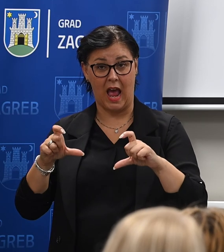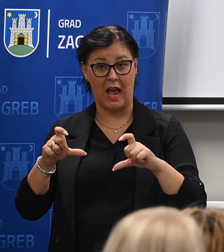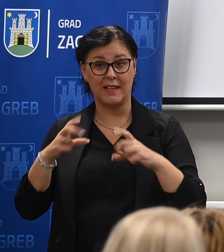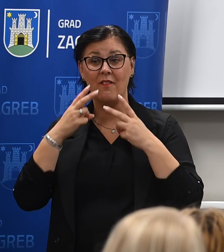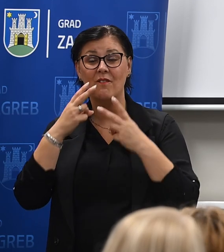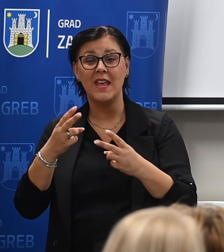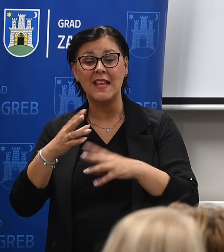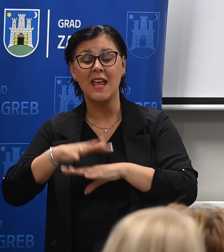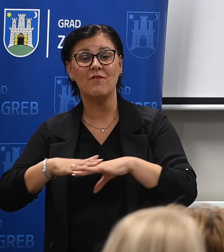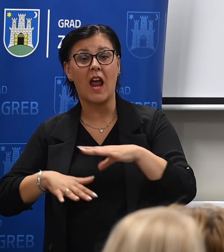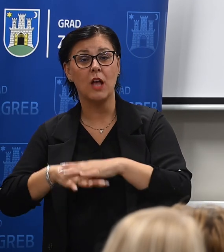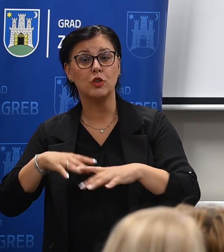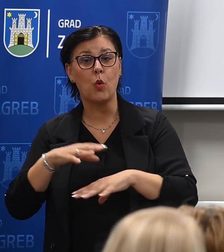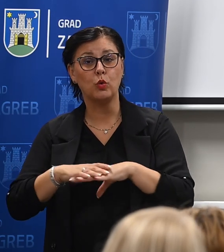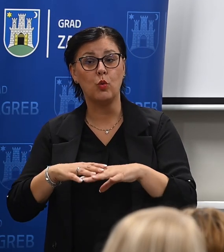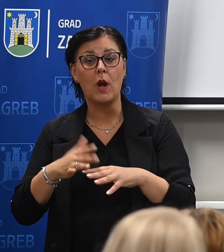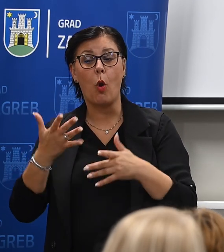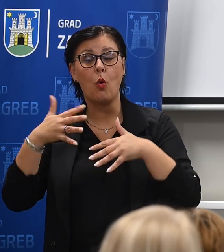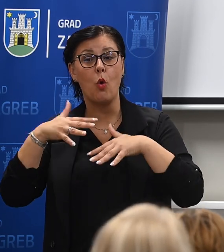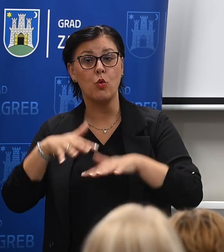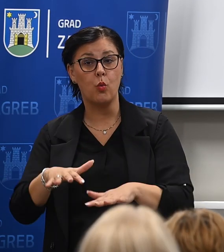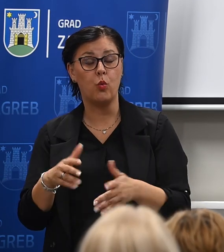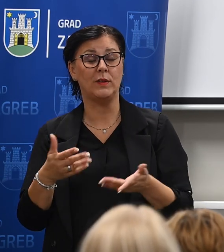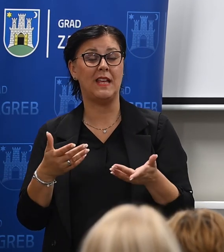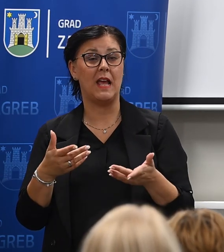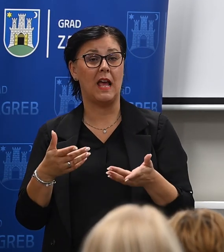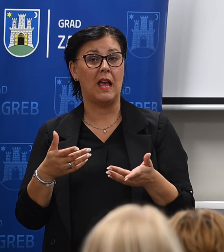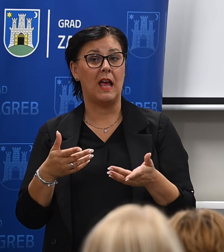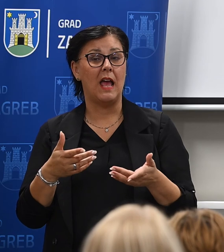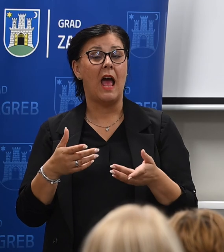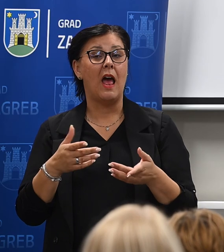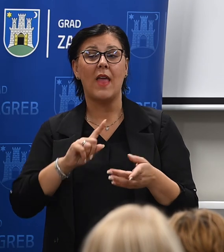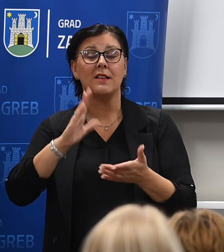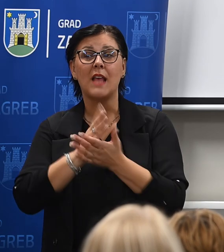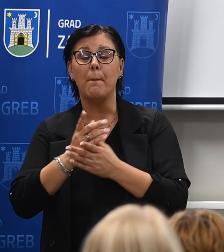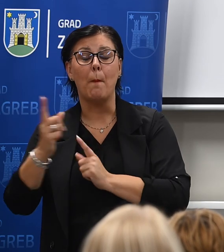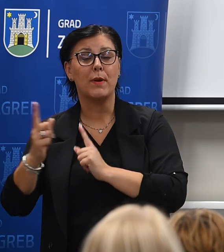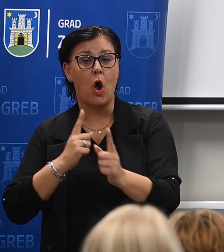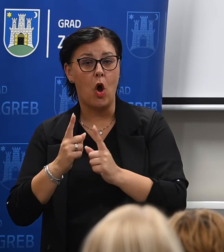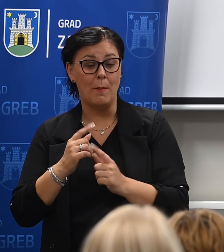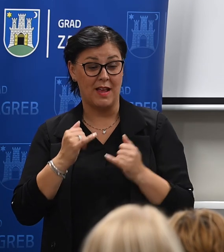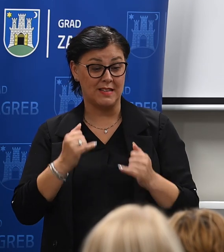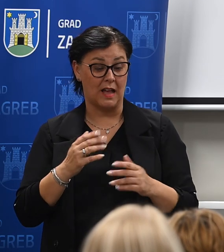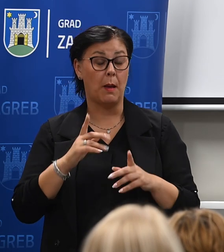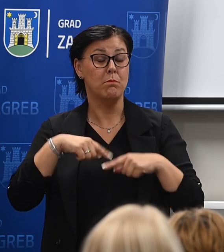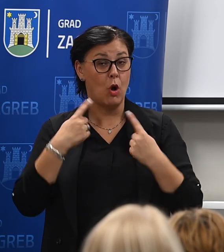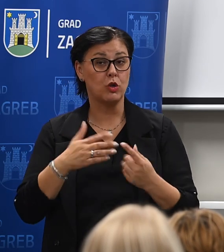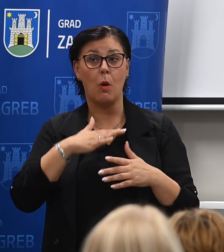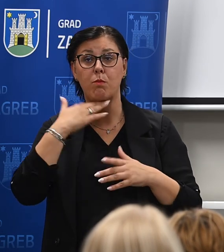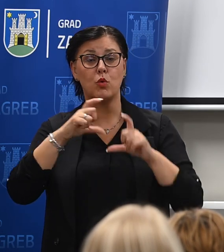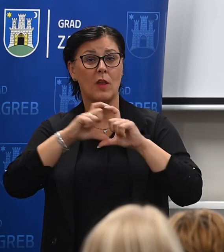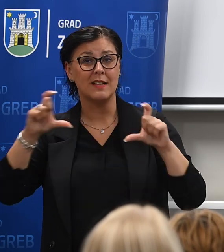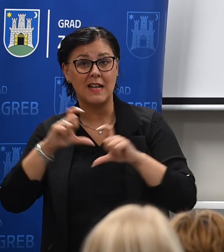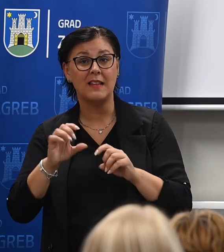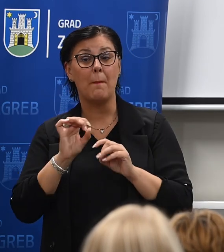društvena infrastruktura, ne samo prometna, nego je trenutno ne prati ni društvena. Znači mi imamo situacije da imamo ogromne, više stambene zgrade, ogromna